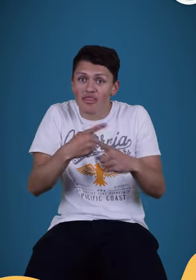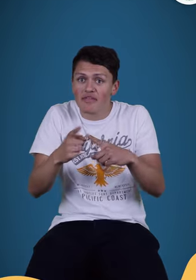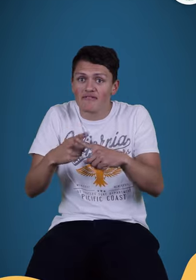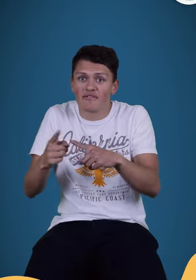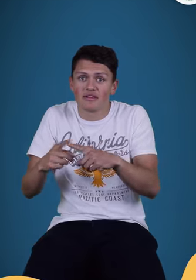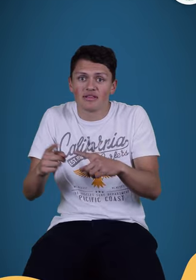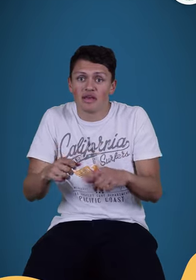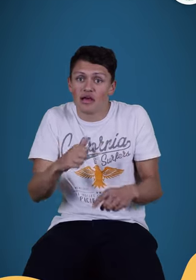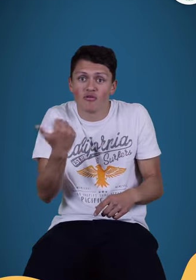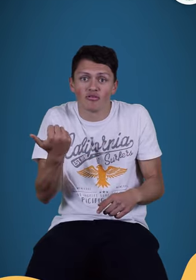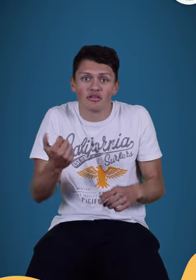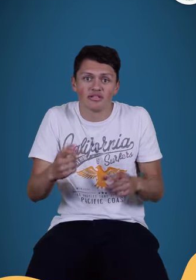¿Qué B.